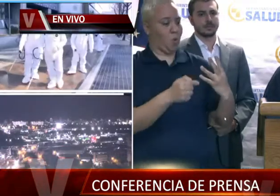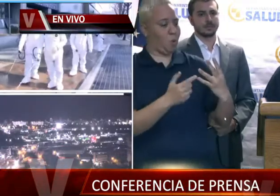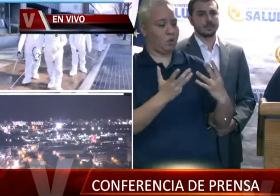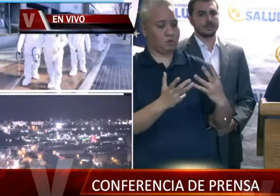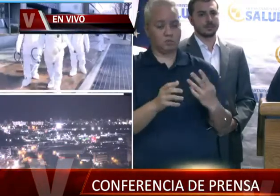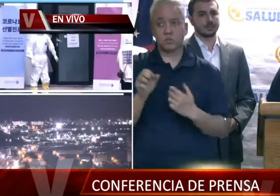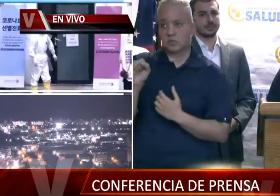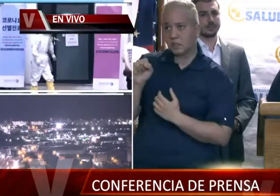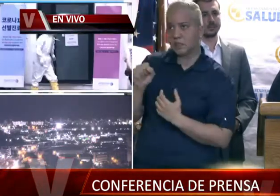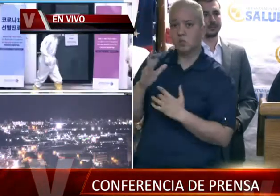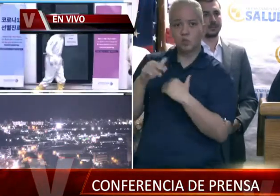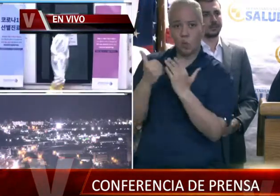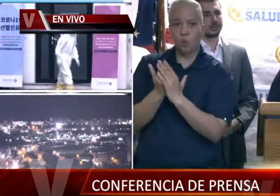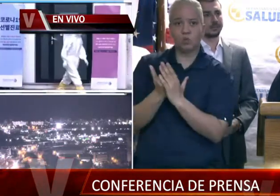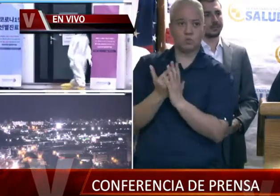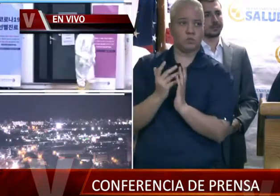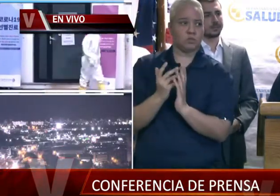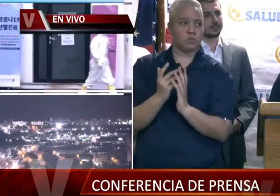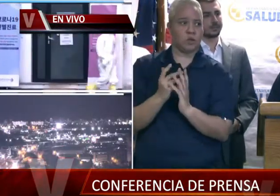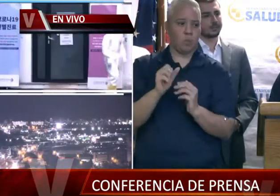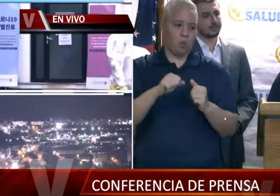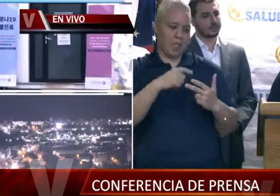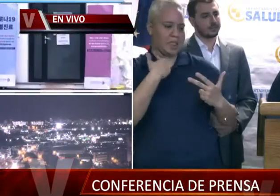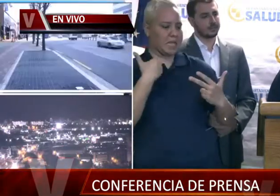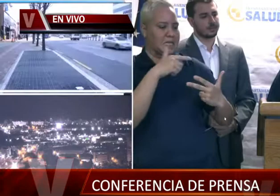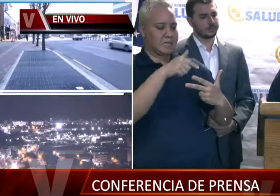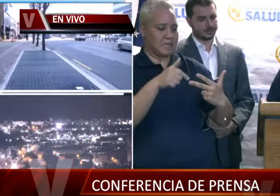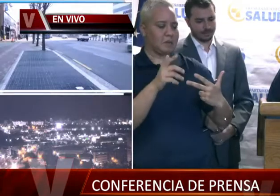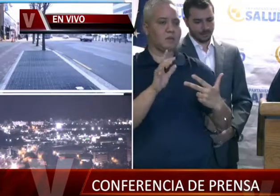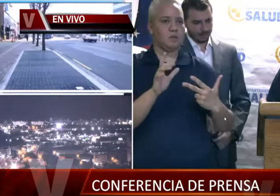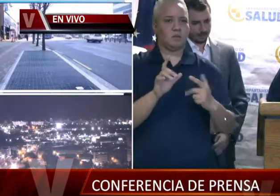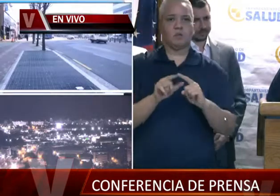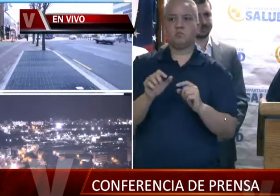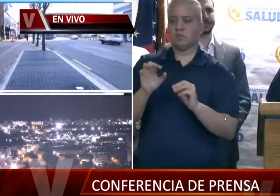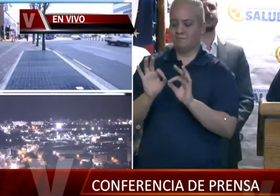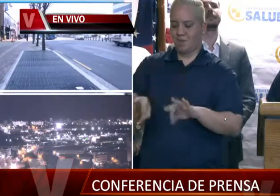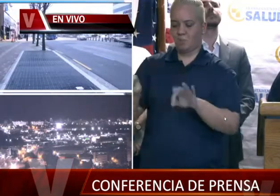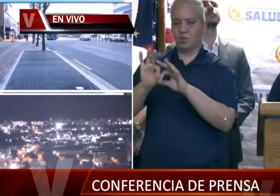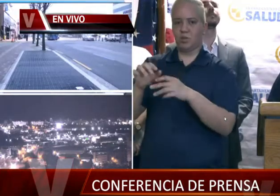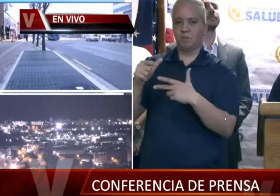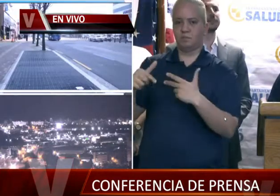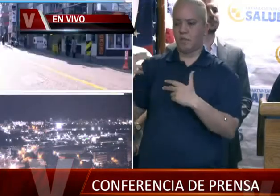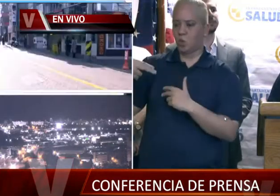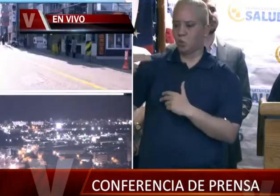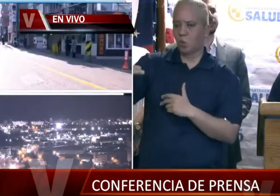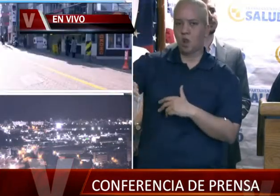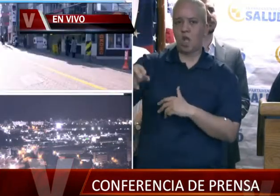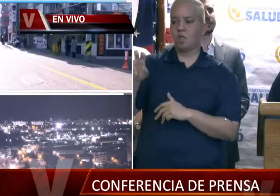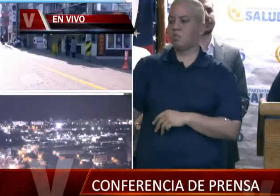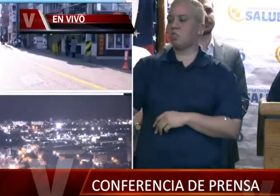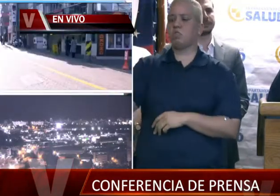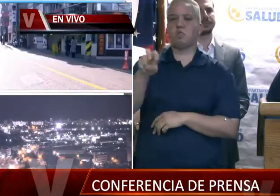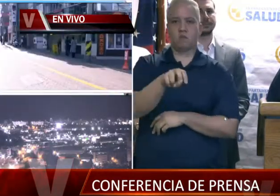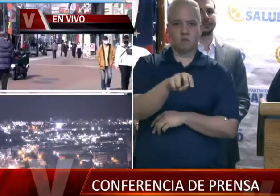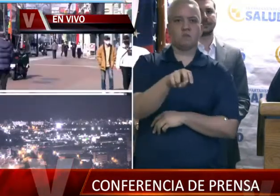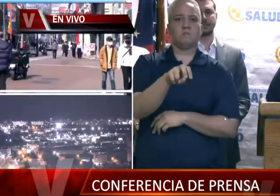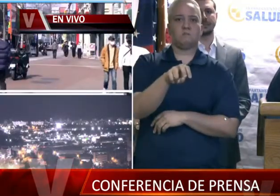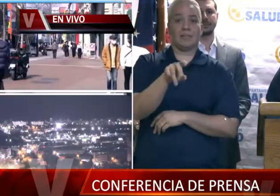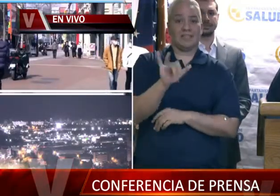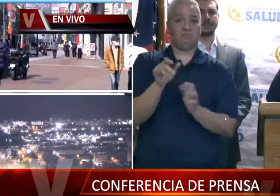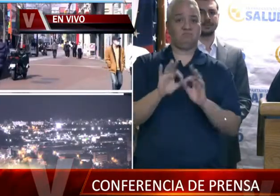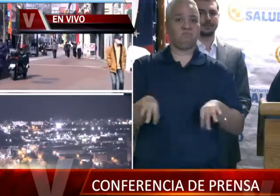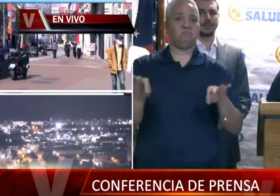persona puede tener tres de los dos. Bueno, obviamente yo creo que el más importante es el historial de viaje, ¿verdad? Yo creo que eso es bien importante,